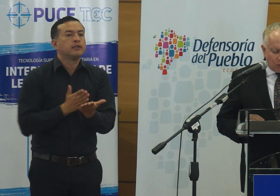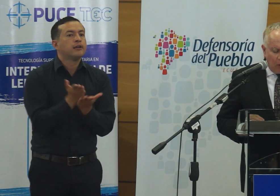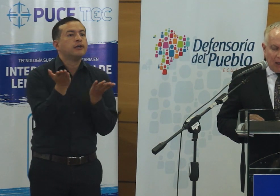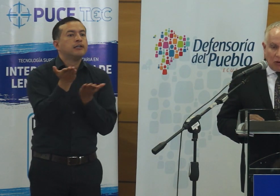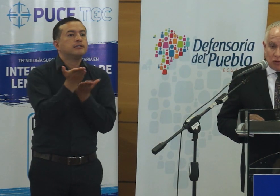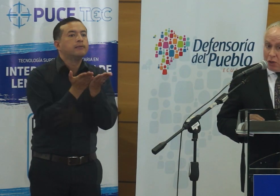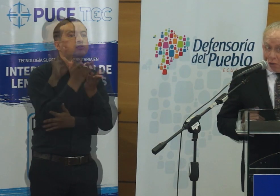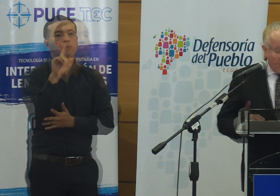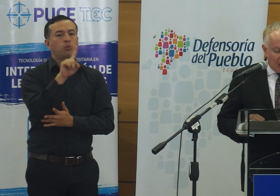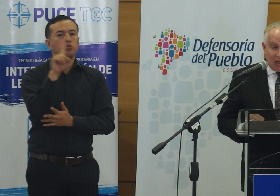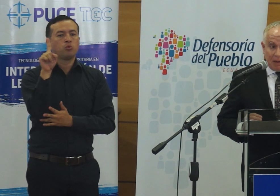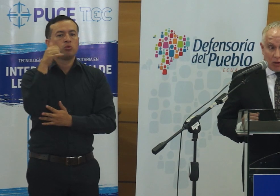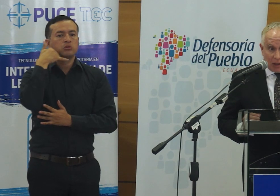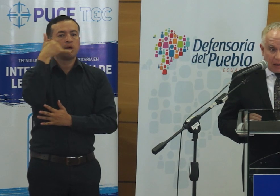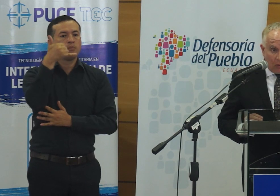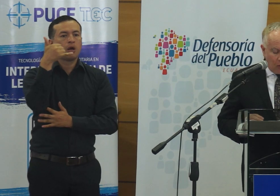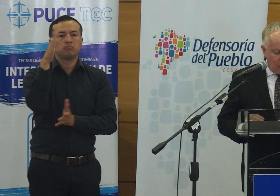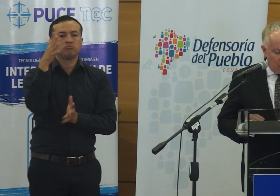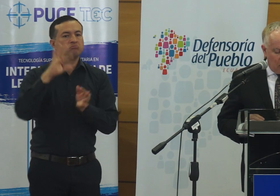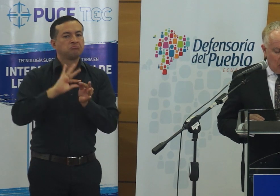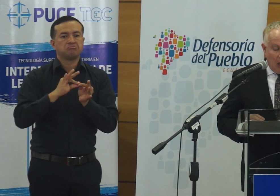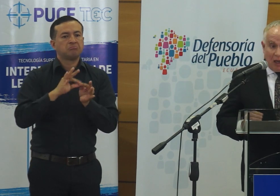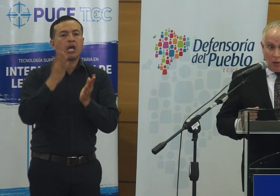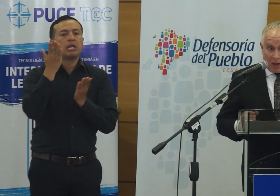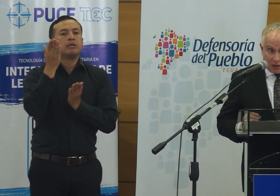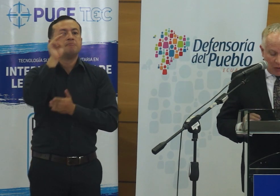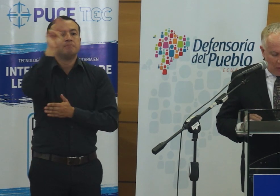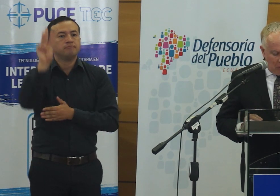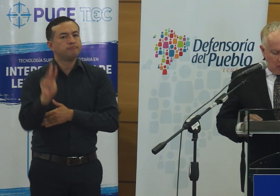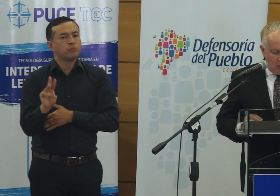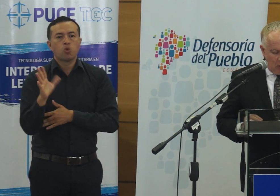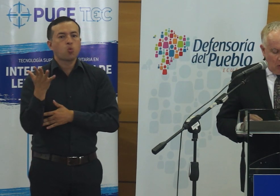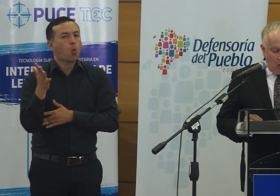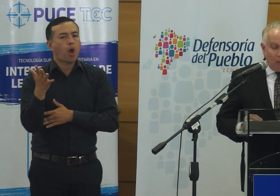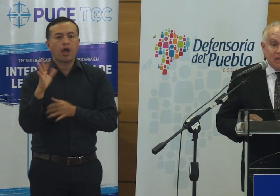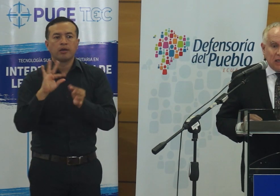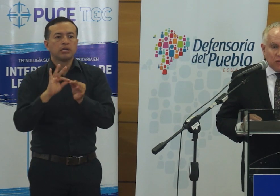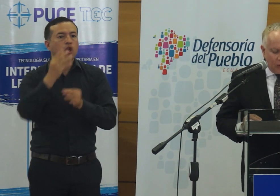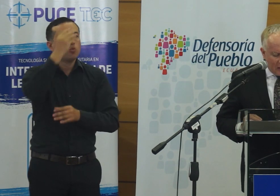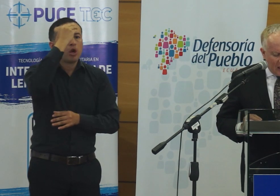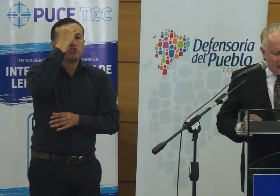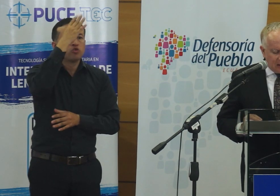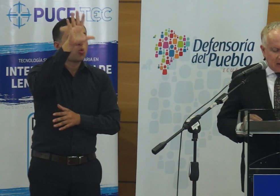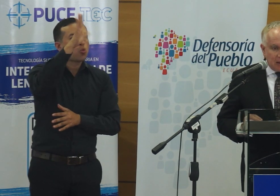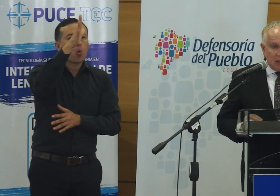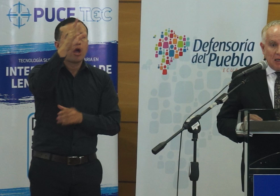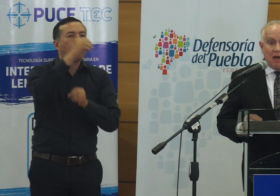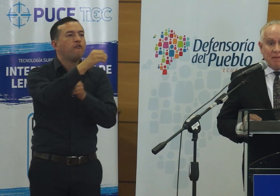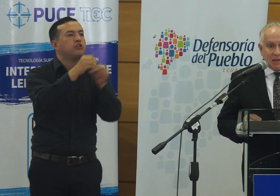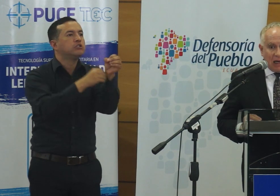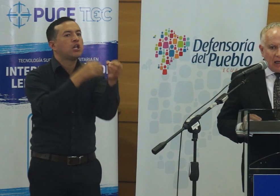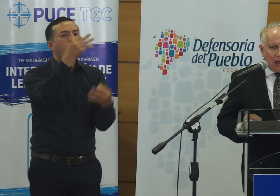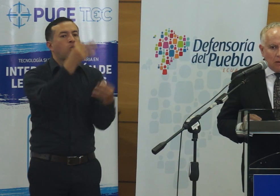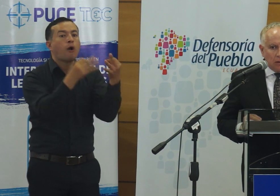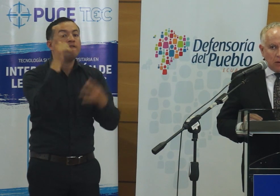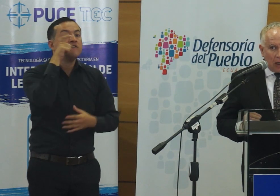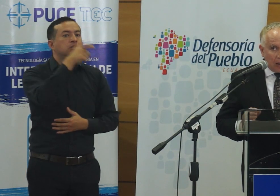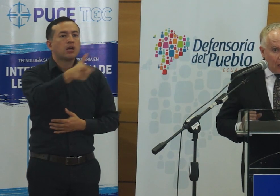públicos, al servicio de salud, educación, oficinas judiciales, la fiscalía, entre